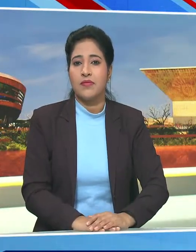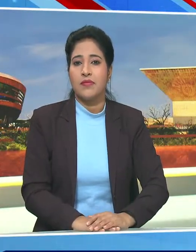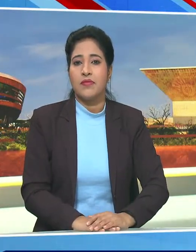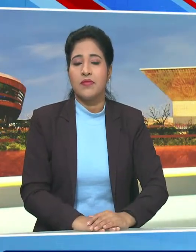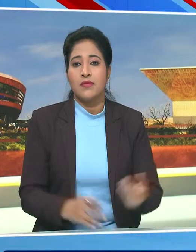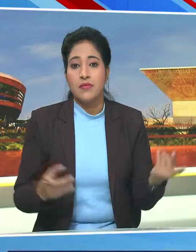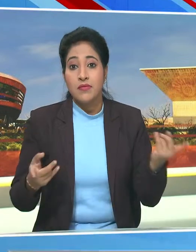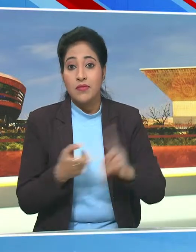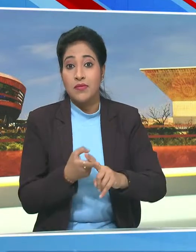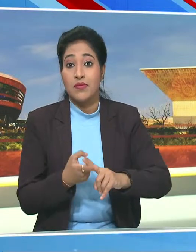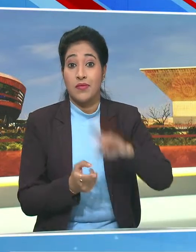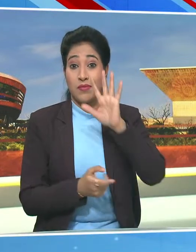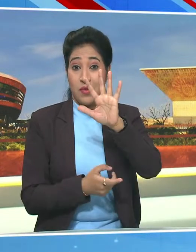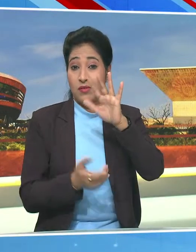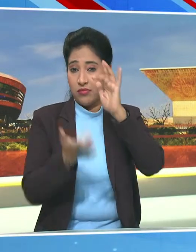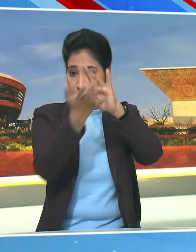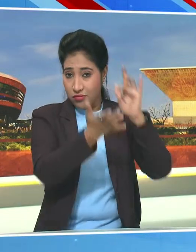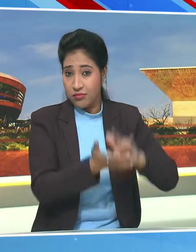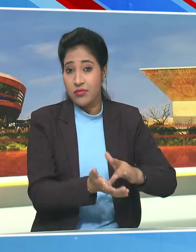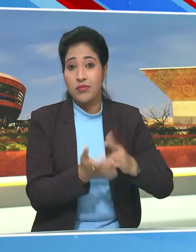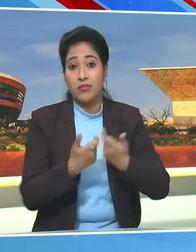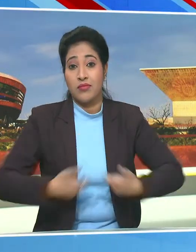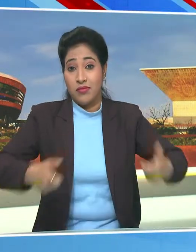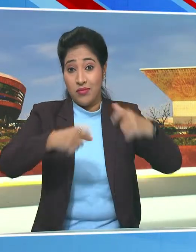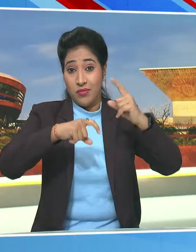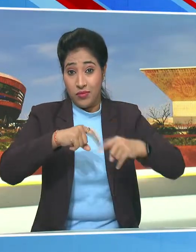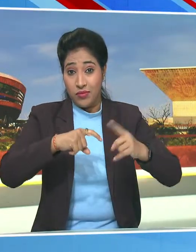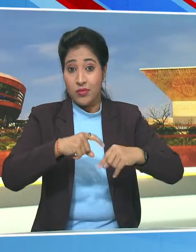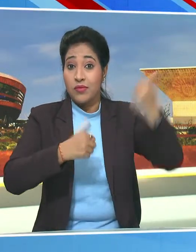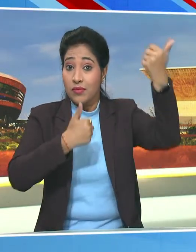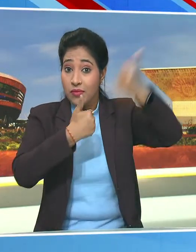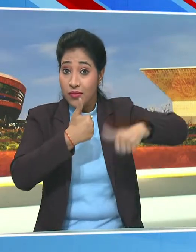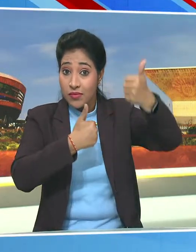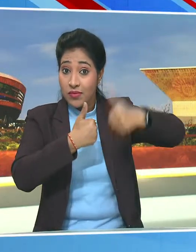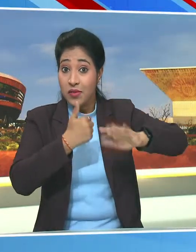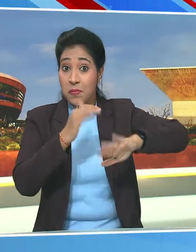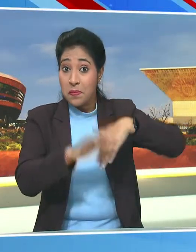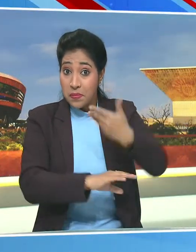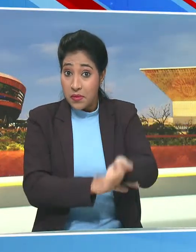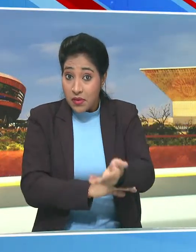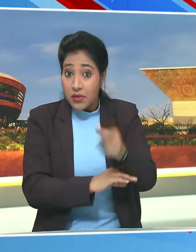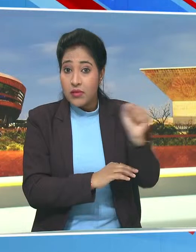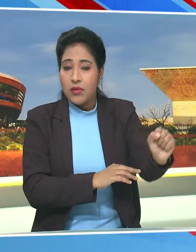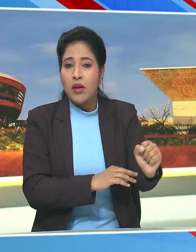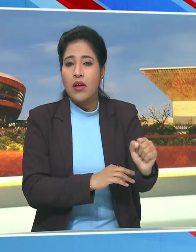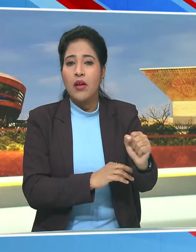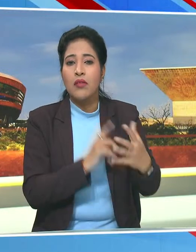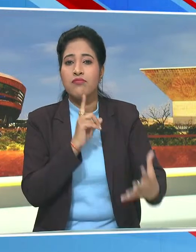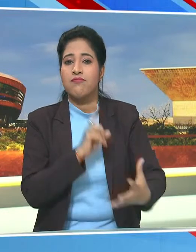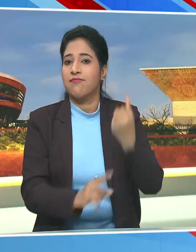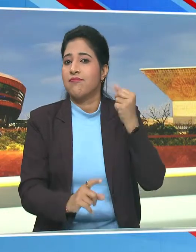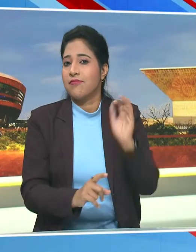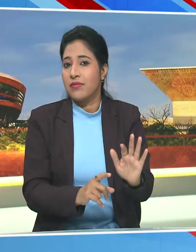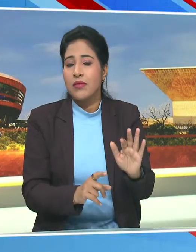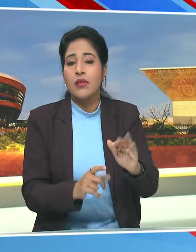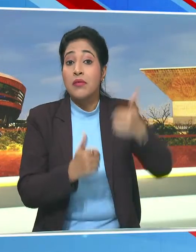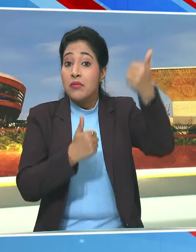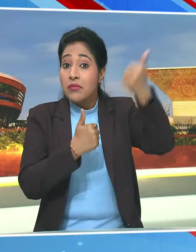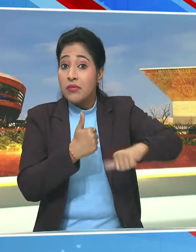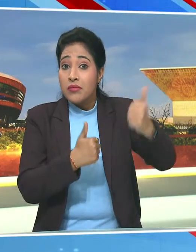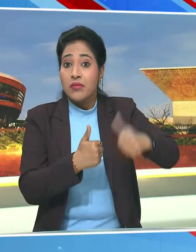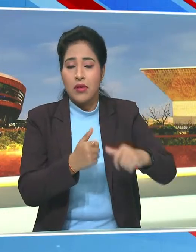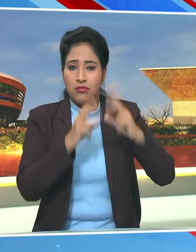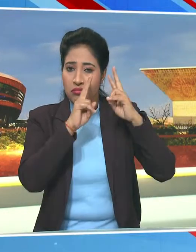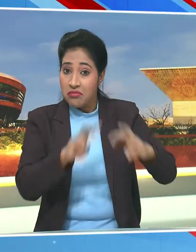हाल ही में पांच राज्यों के विधान सभा चुनाओ के नतीजों के आने के बाद उनका विश्लेशन जारी है नतीजों का